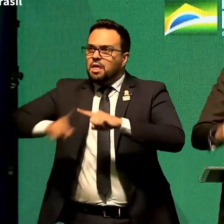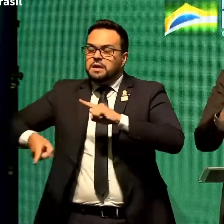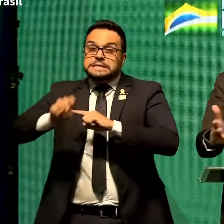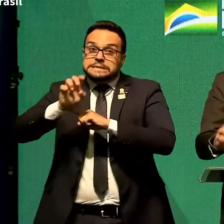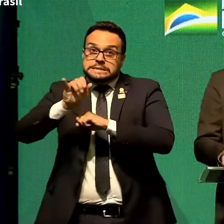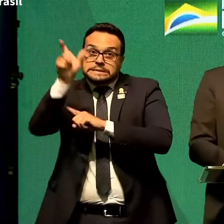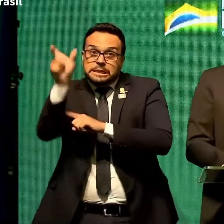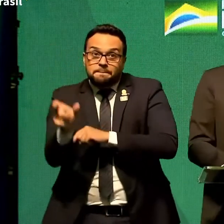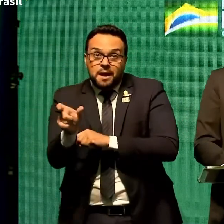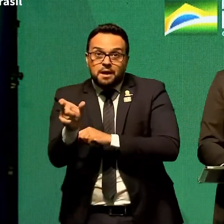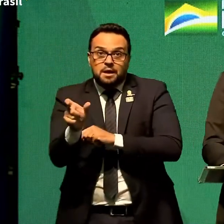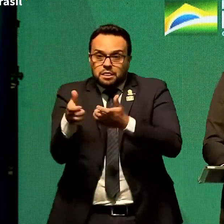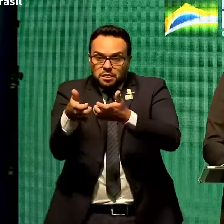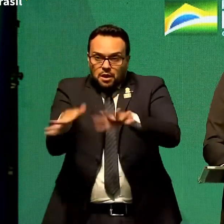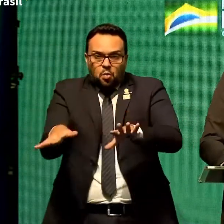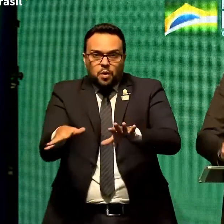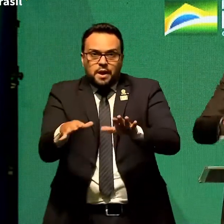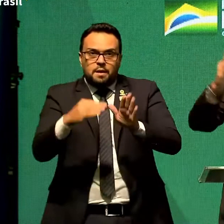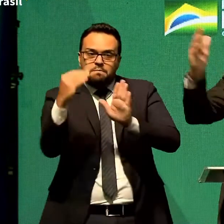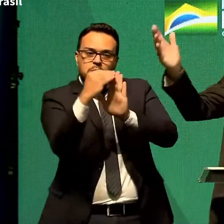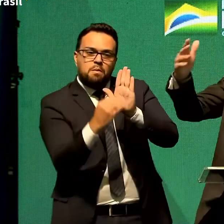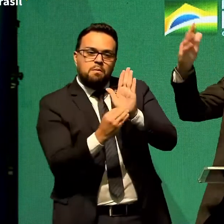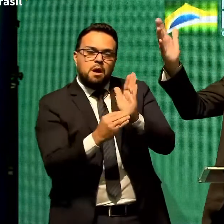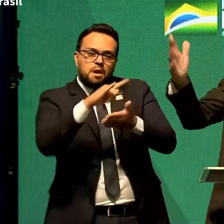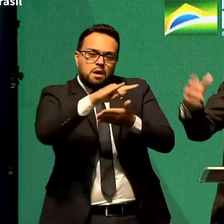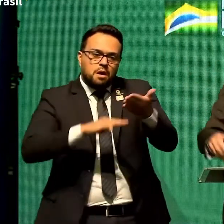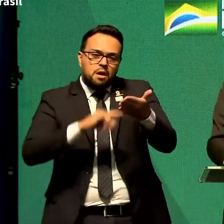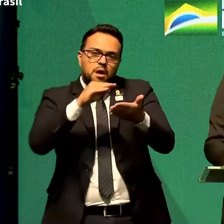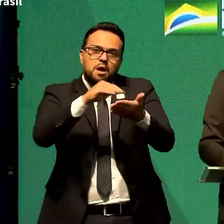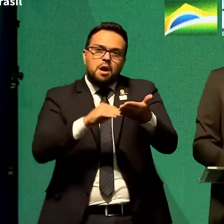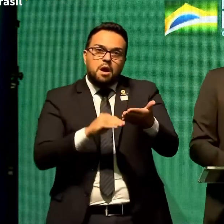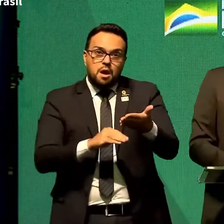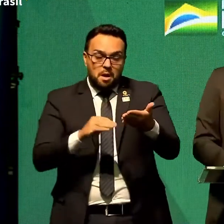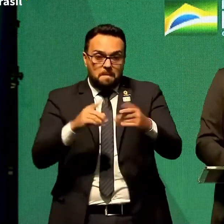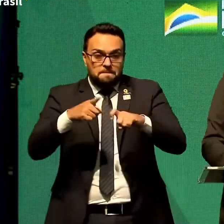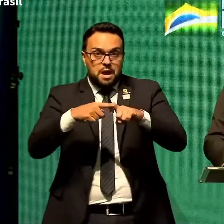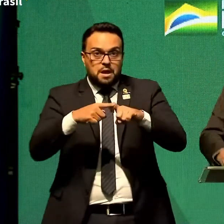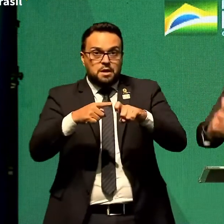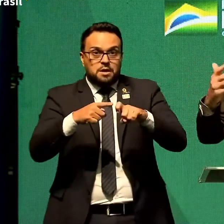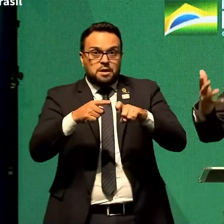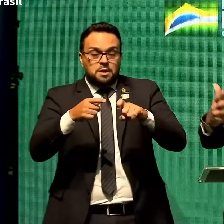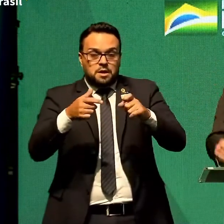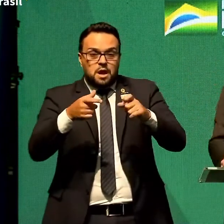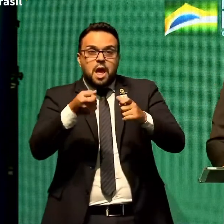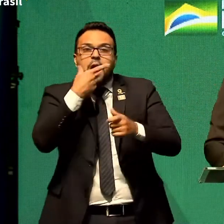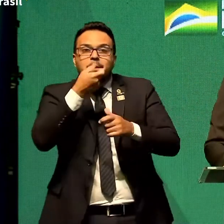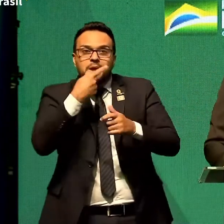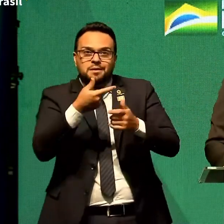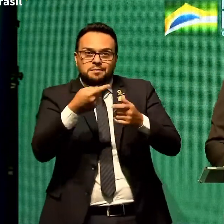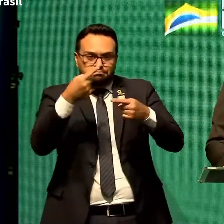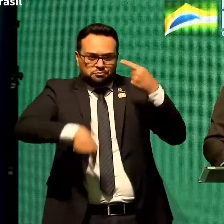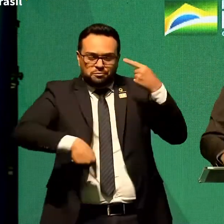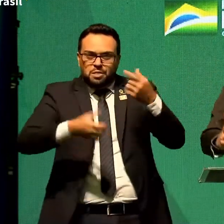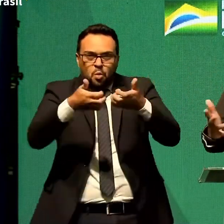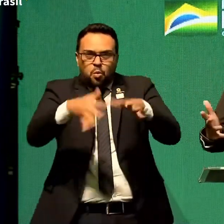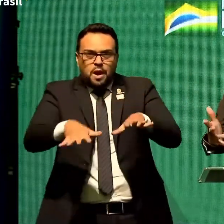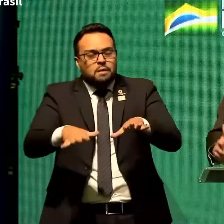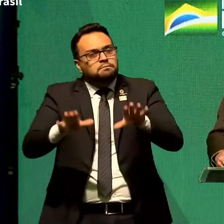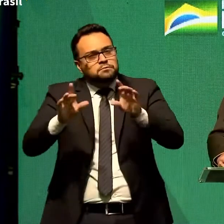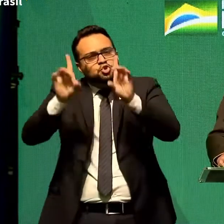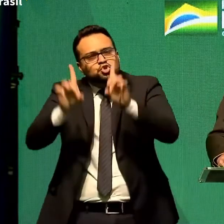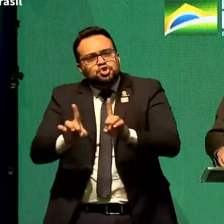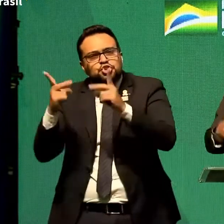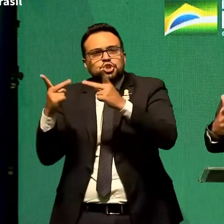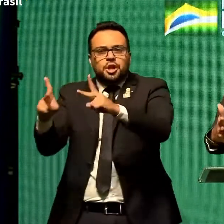medicamento, que não receite. Se o outro cidadão qualquer acha que aquele medicamento não está